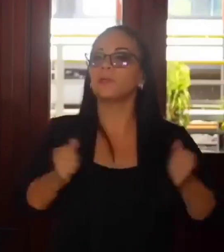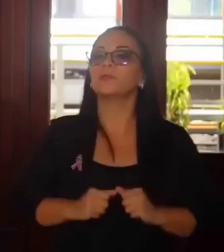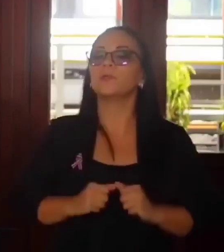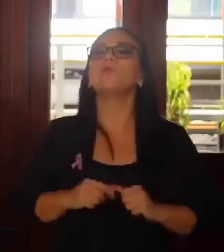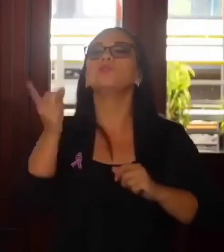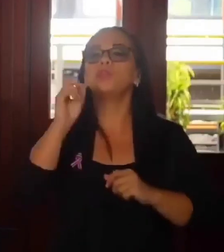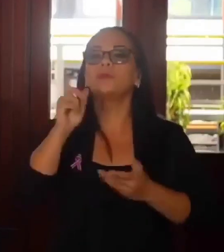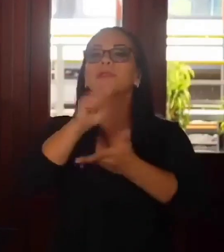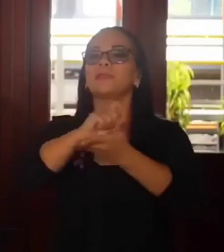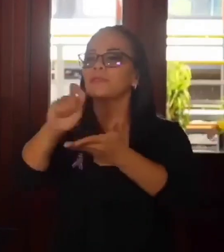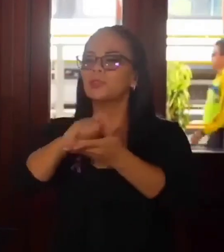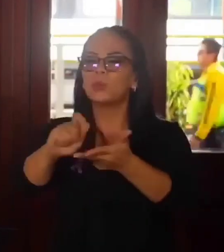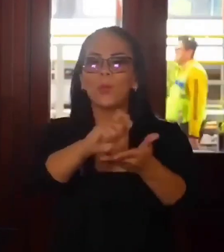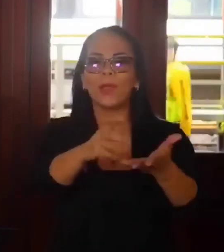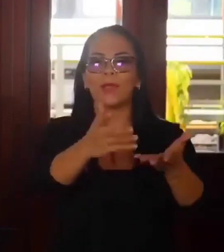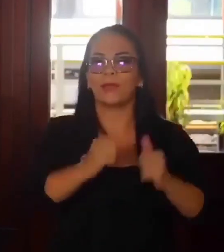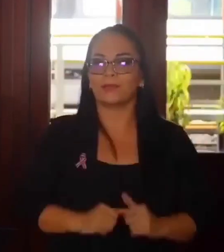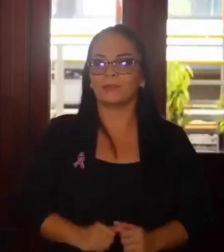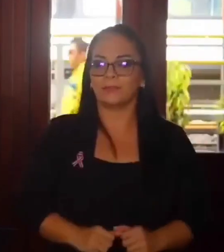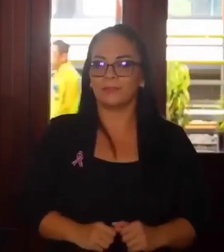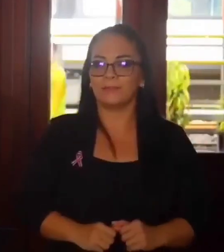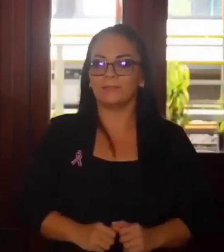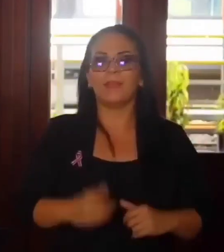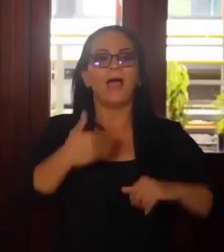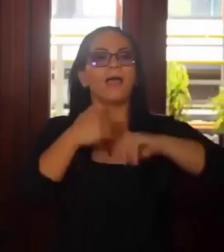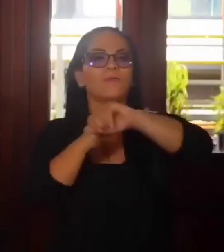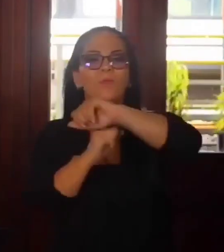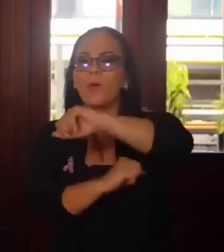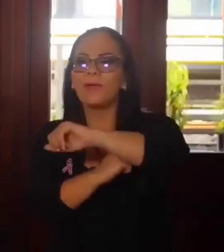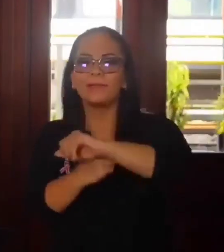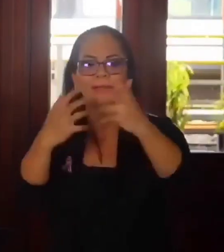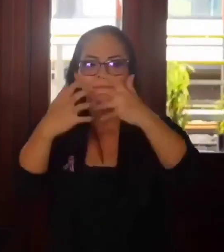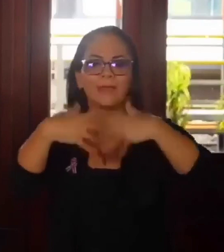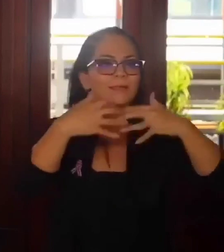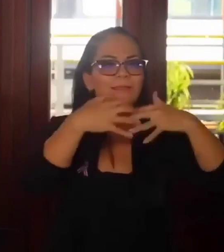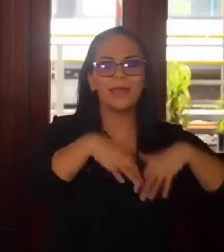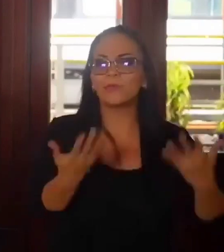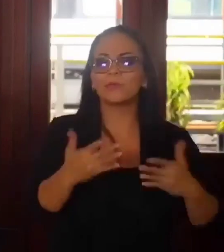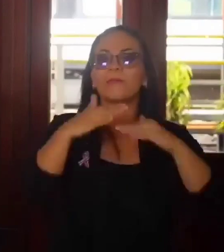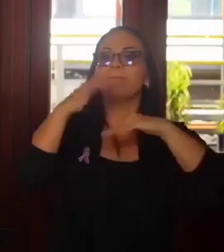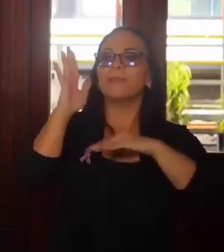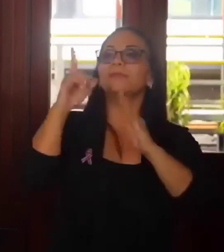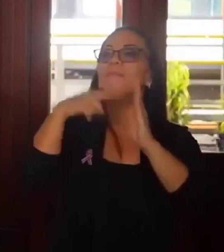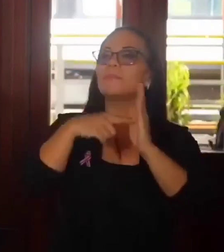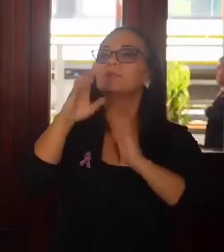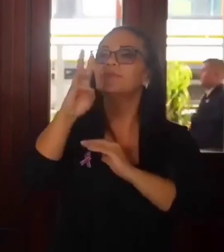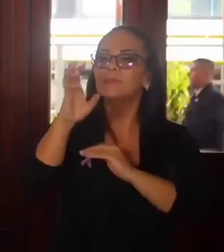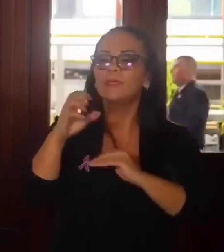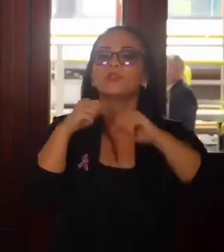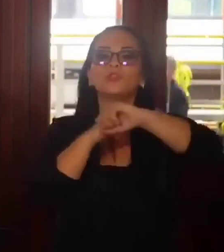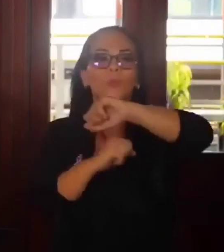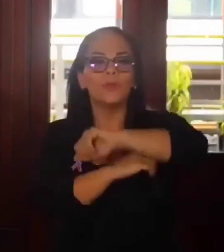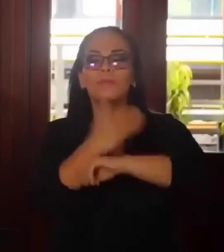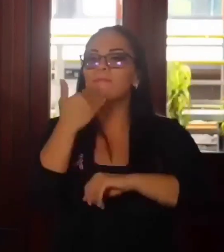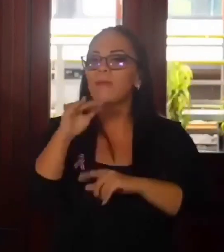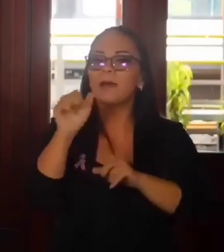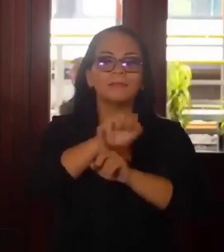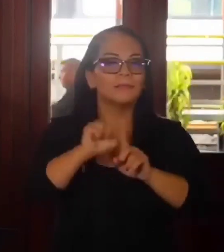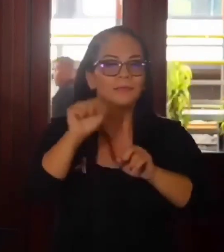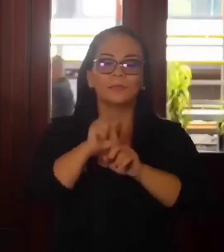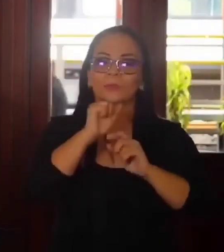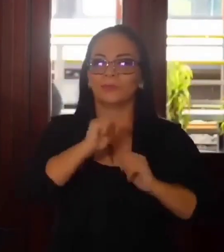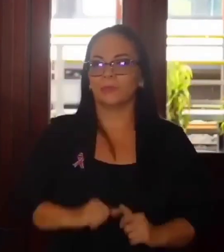escuelas, puentes que se están cayendo, más de mil seiscientos que están en condiciones